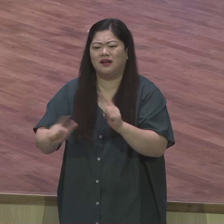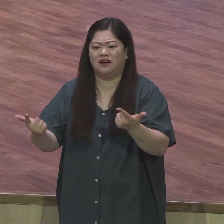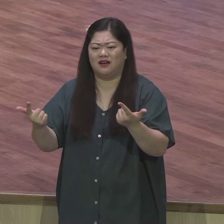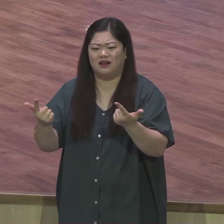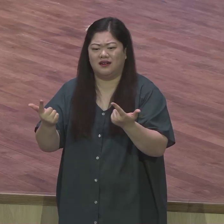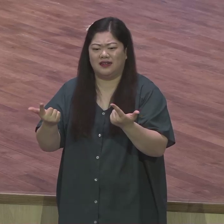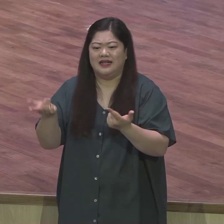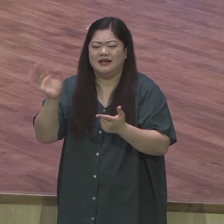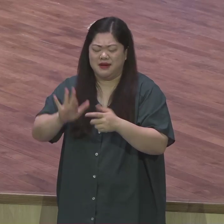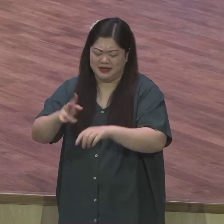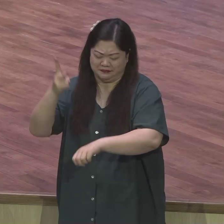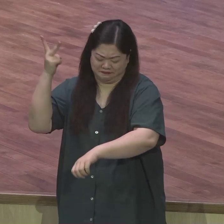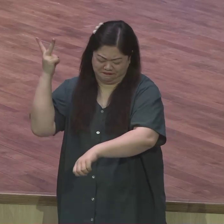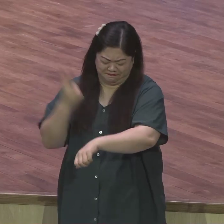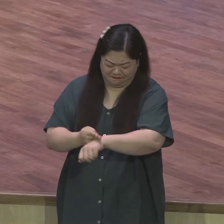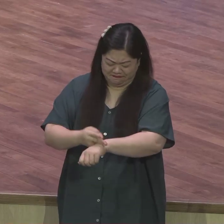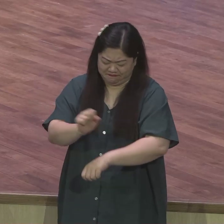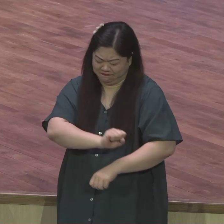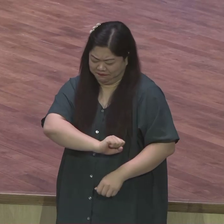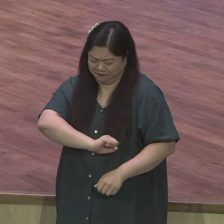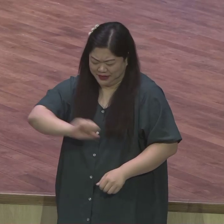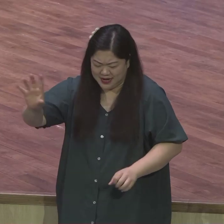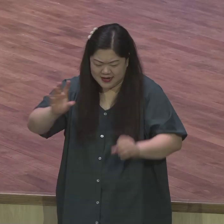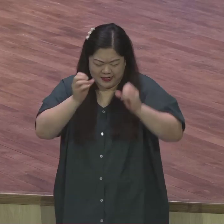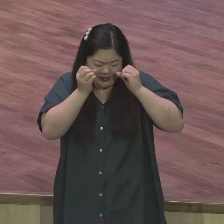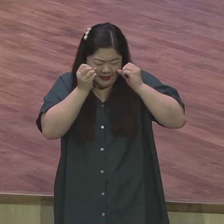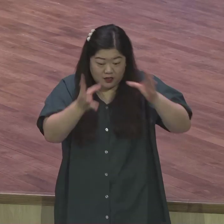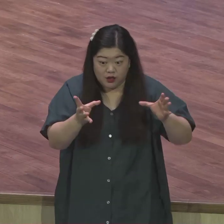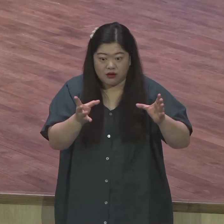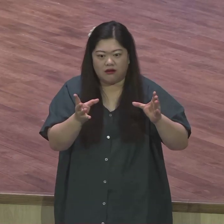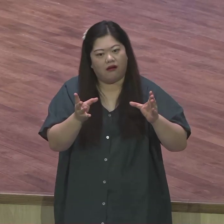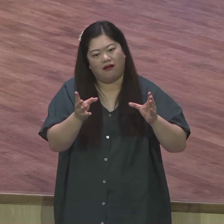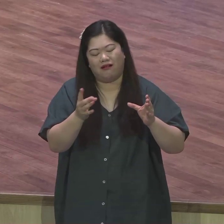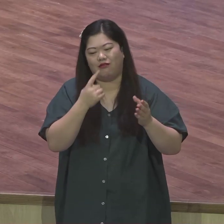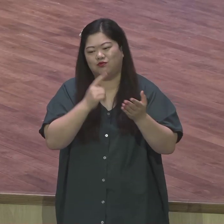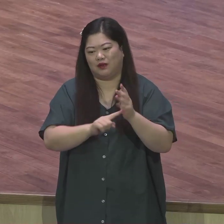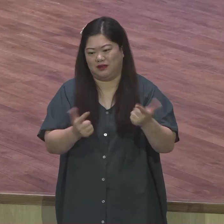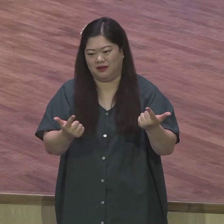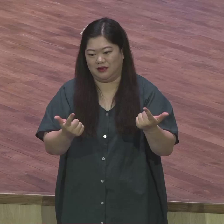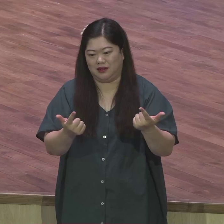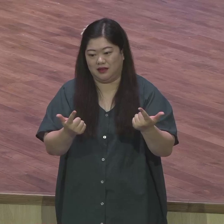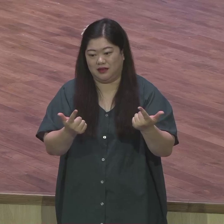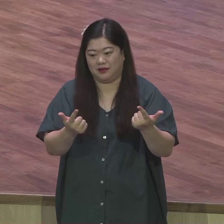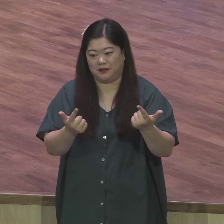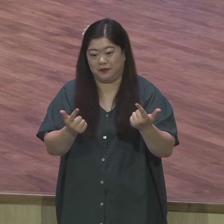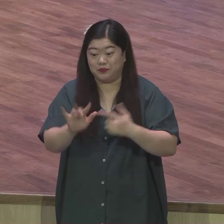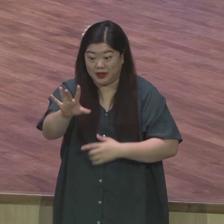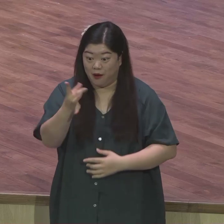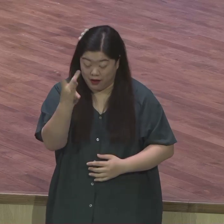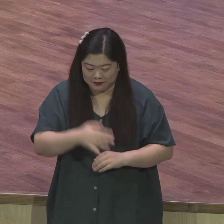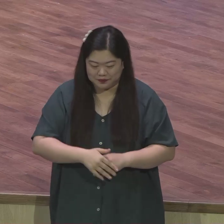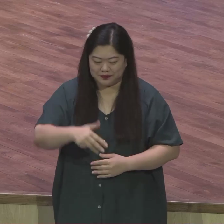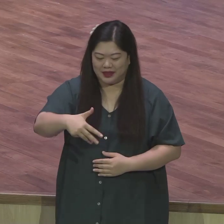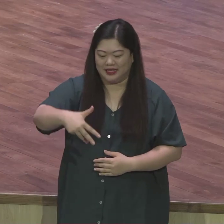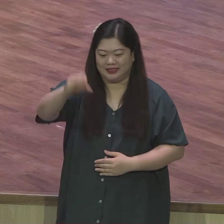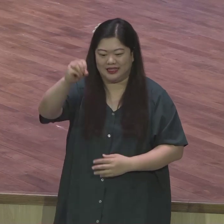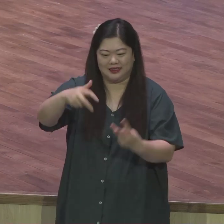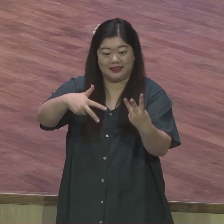시작한다 그게 뭐예요 장세기 3장의 나중심이야 나중심 막 던지 나중심이야 왜